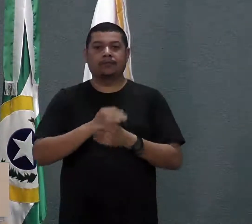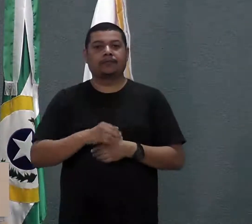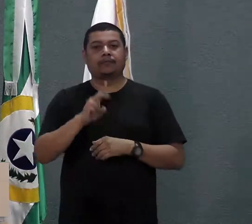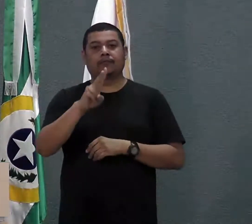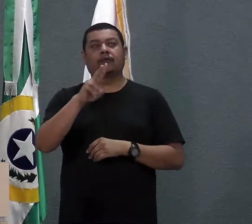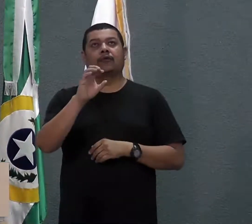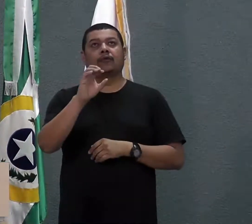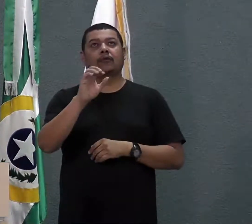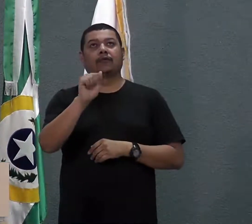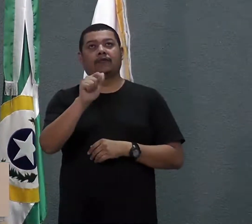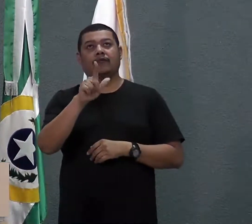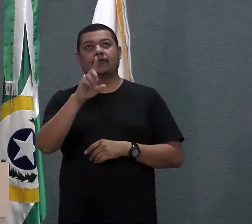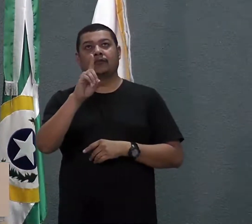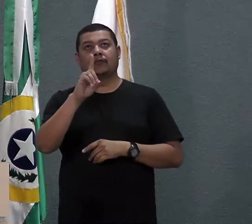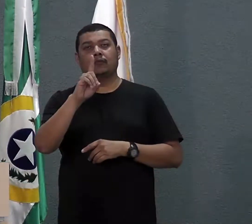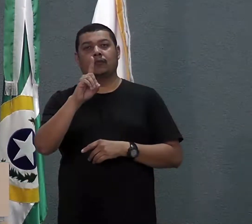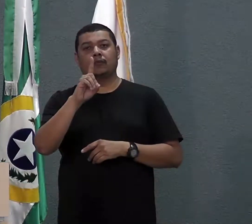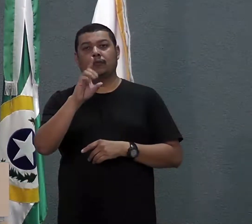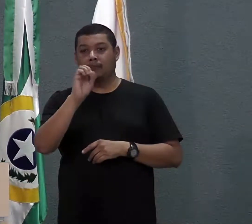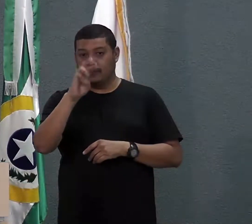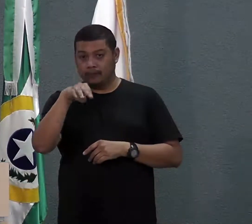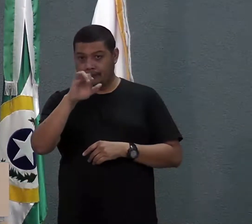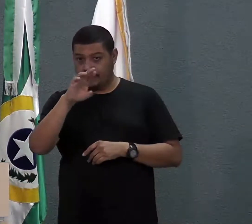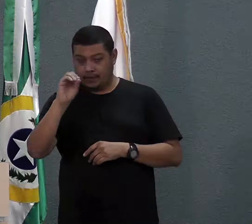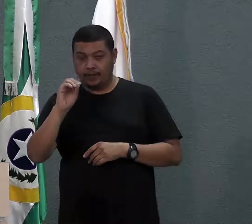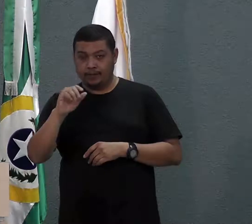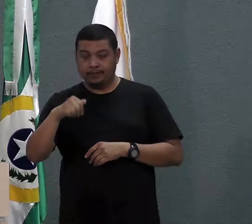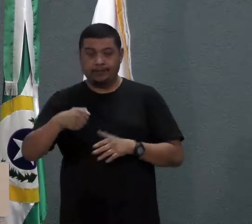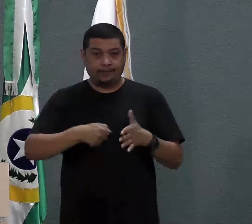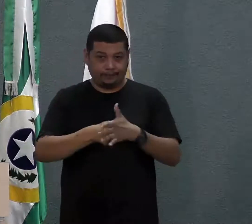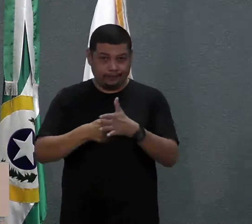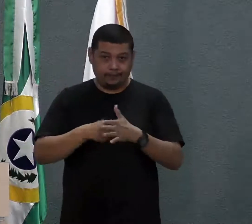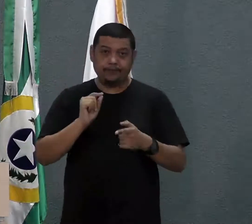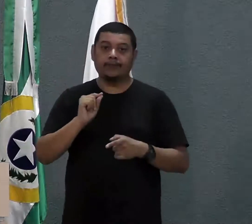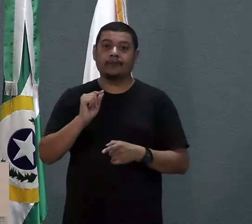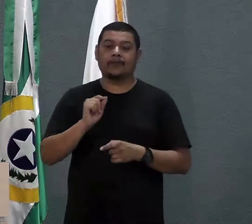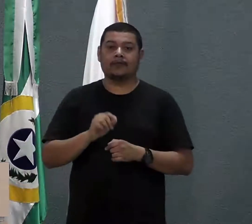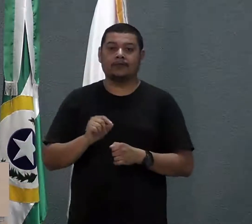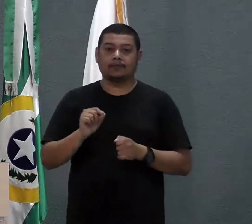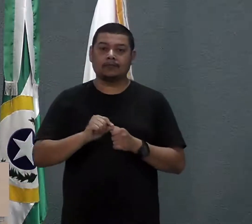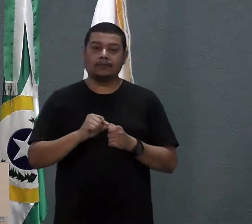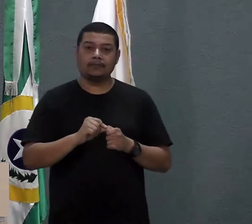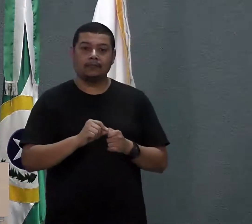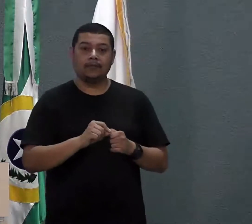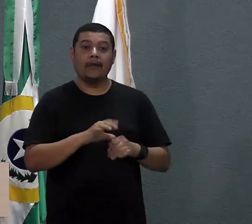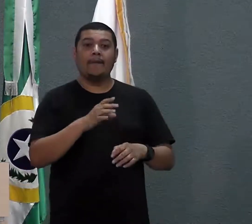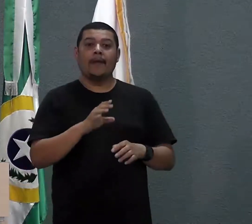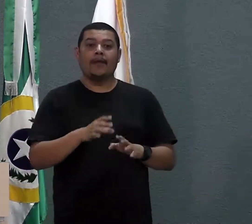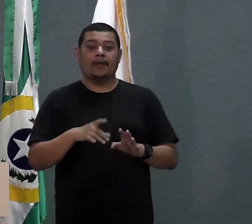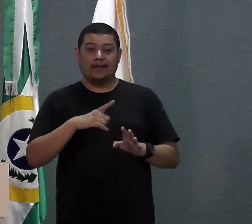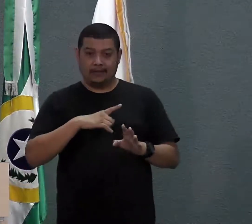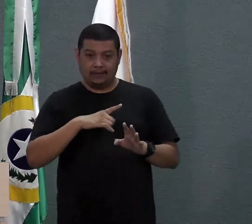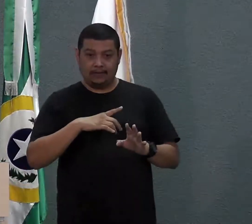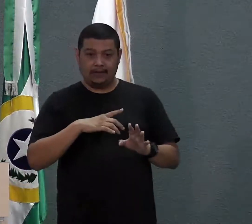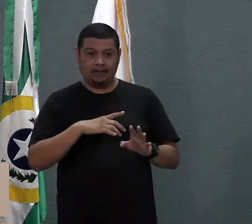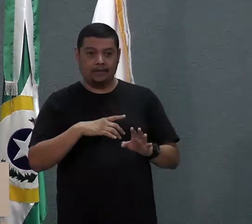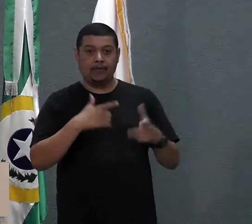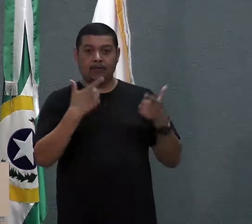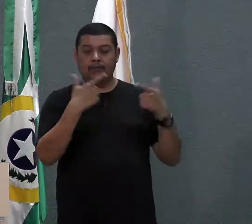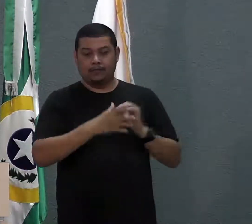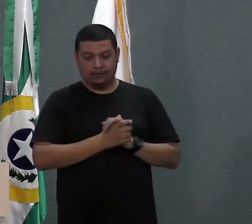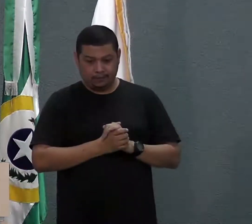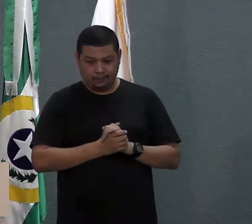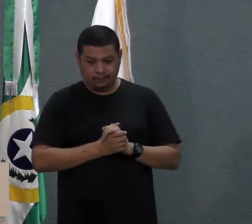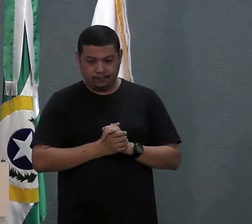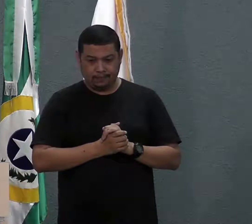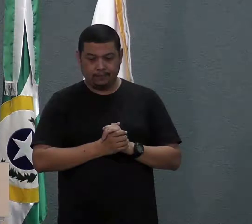Valdomiro, que estão nos solicitando a instalação de banheiros químicos, desculpa,